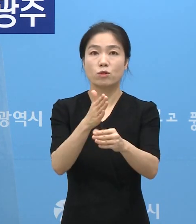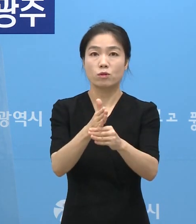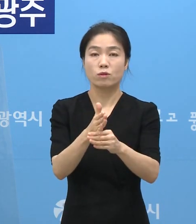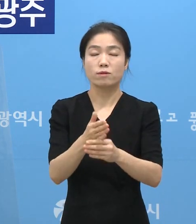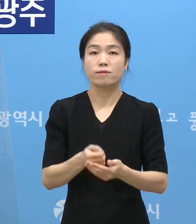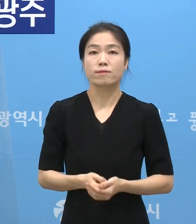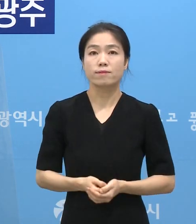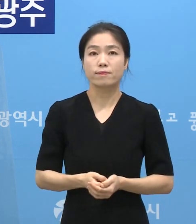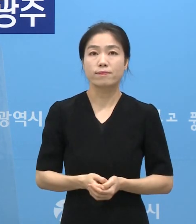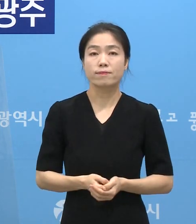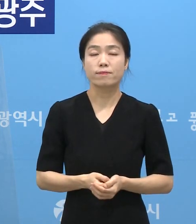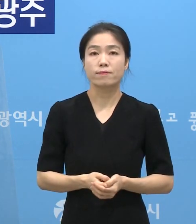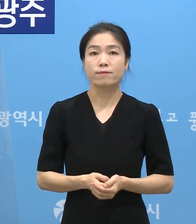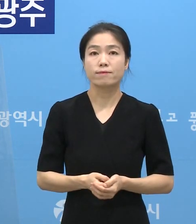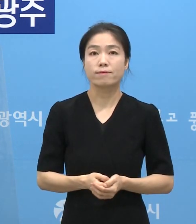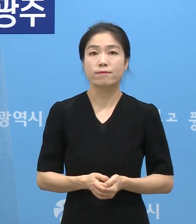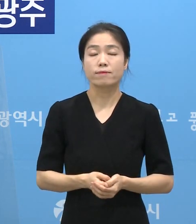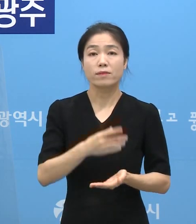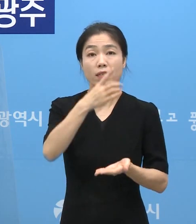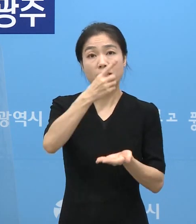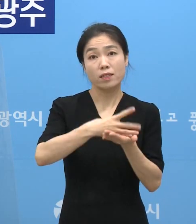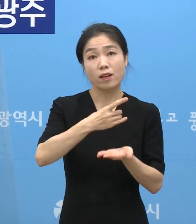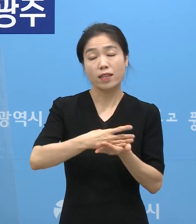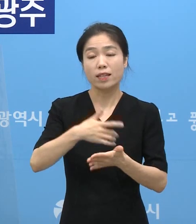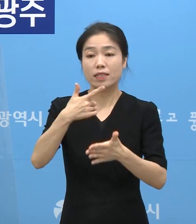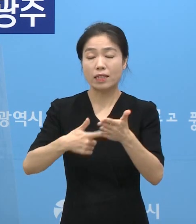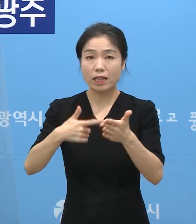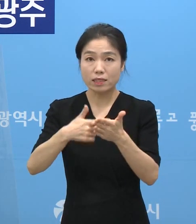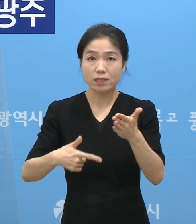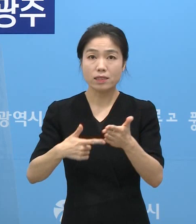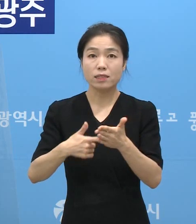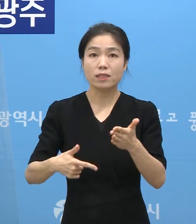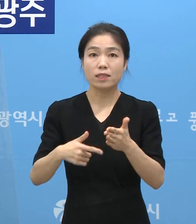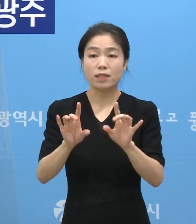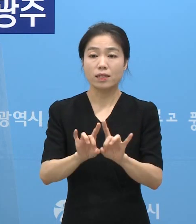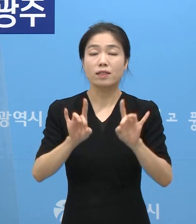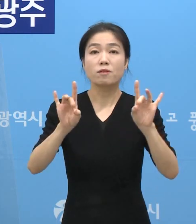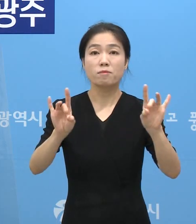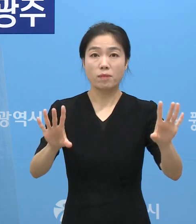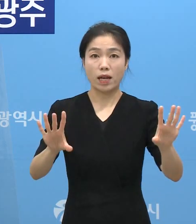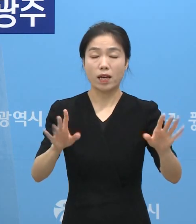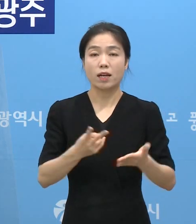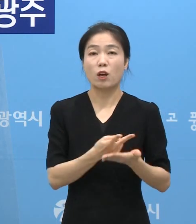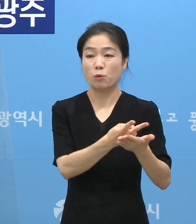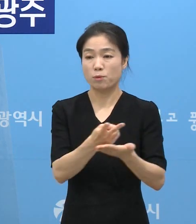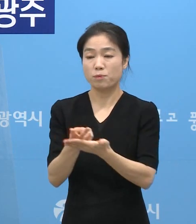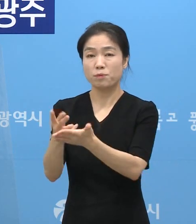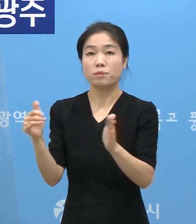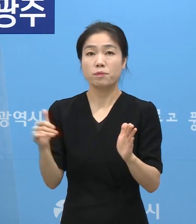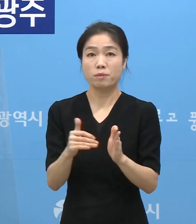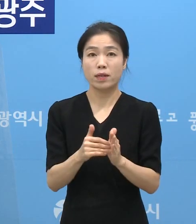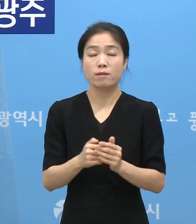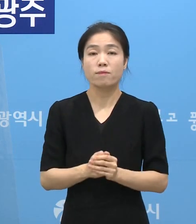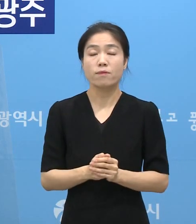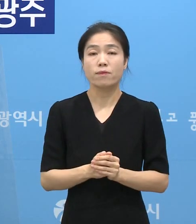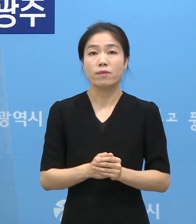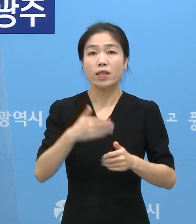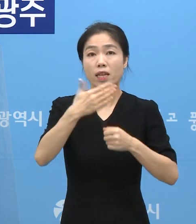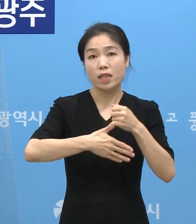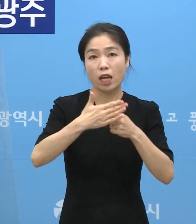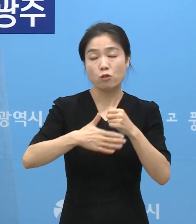참고로 천안과 강진으로 각 1명씩을 이송하였고 대구와